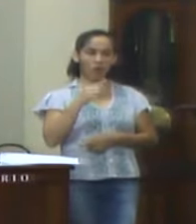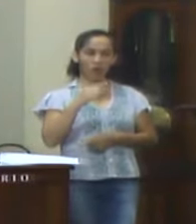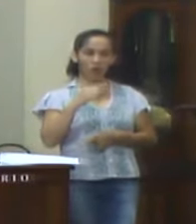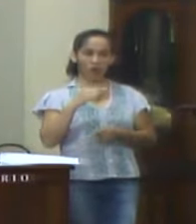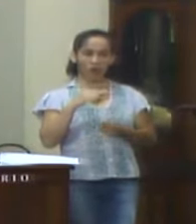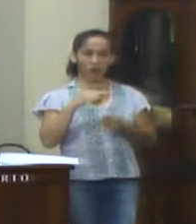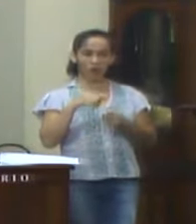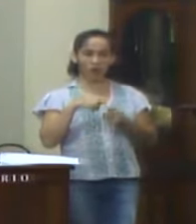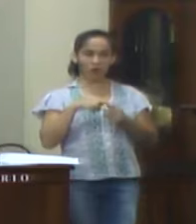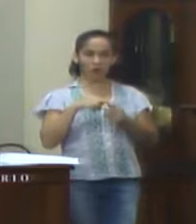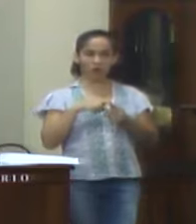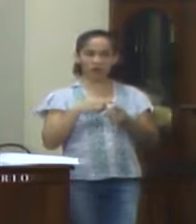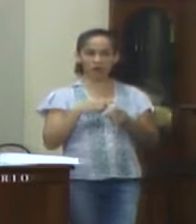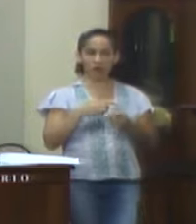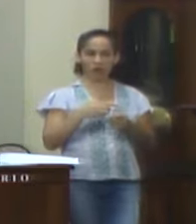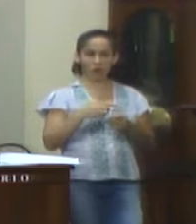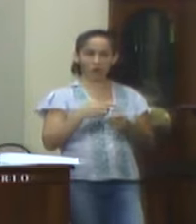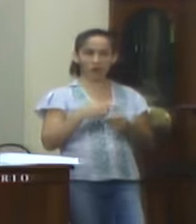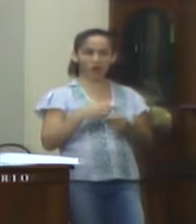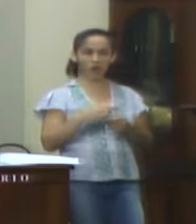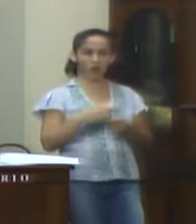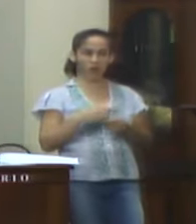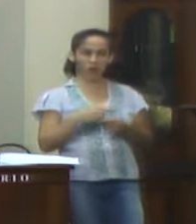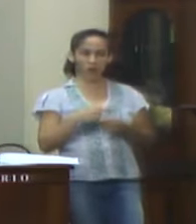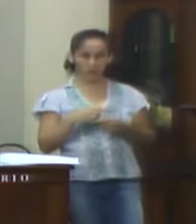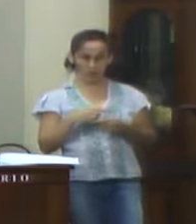6 de dezembro de 2018, Fábio Antônio Piri Jorge.